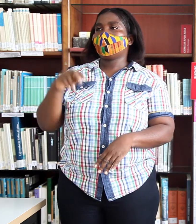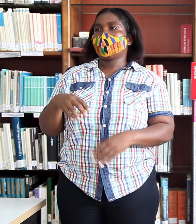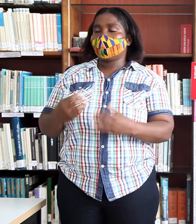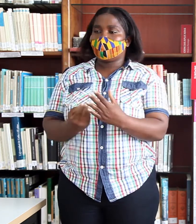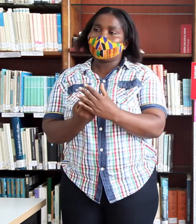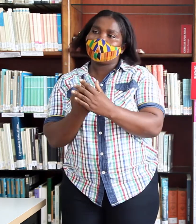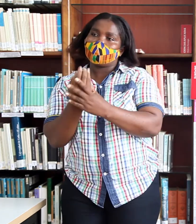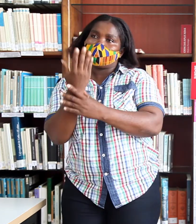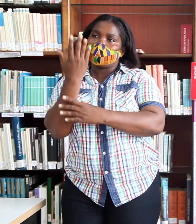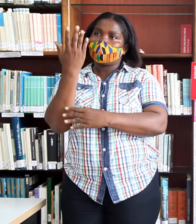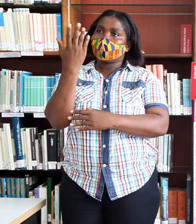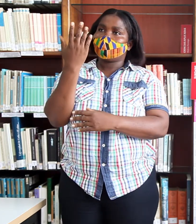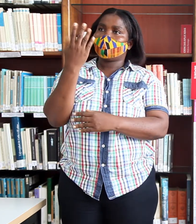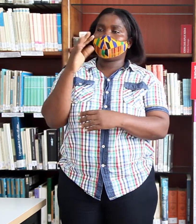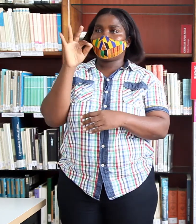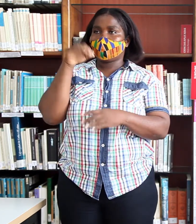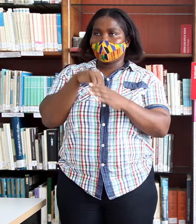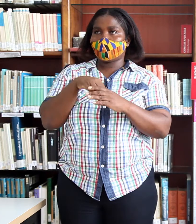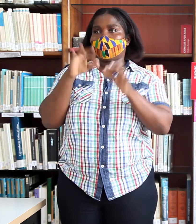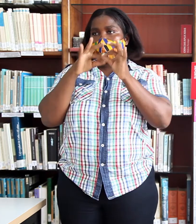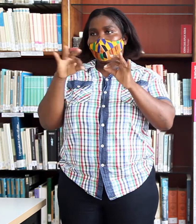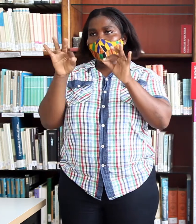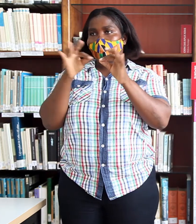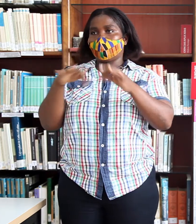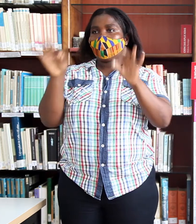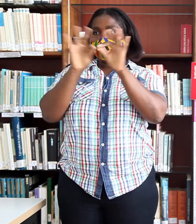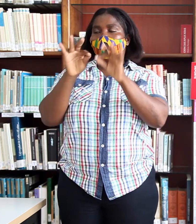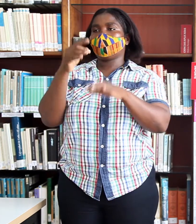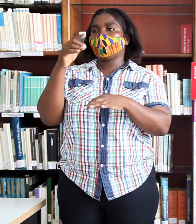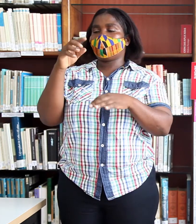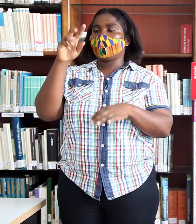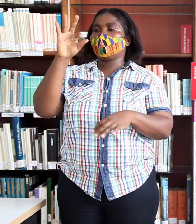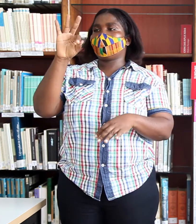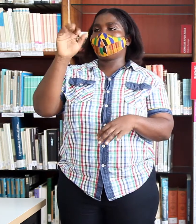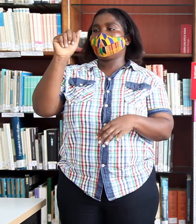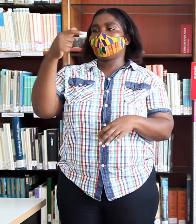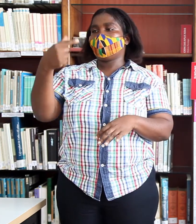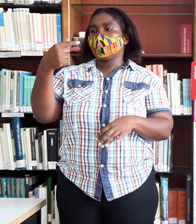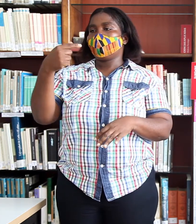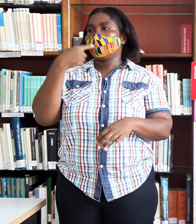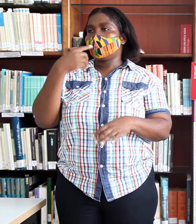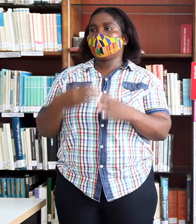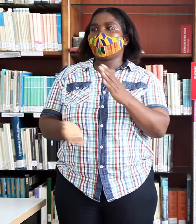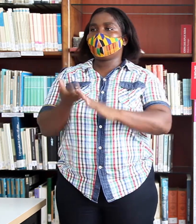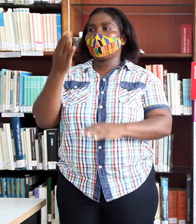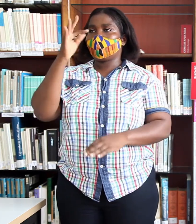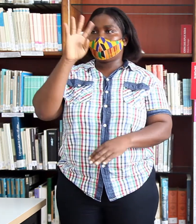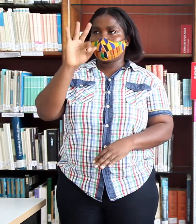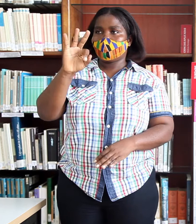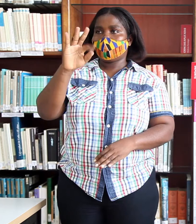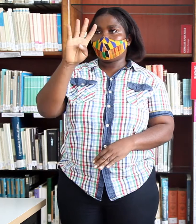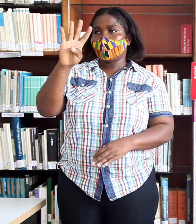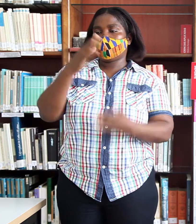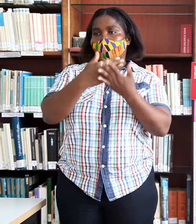Creció en una familia fan, la línea mayoritaria a la que pertenecen tres cuartas